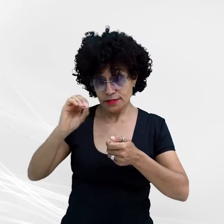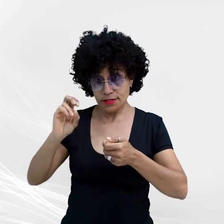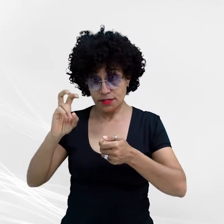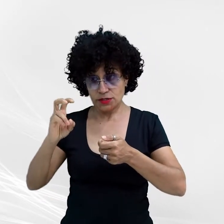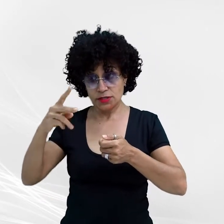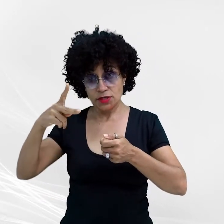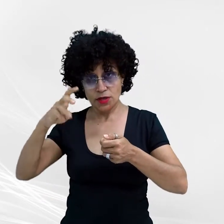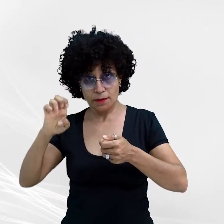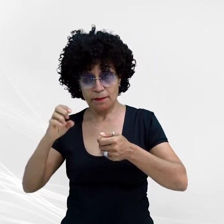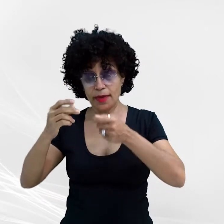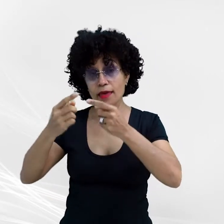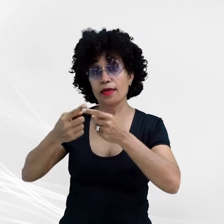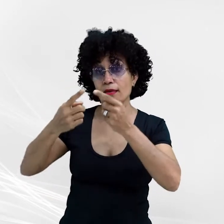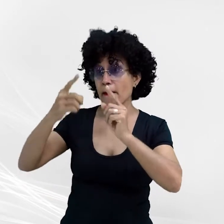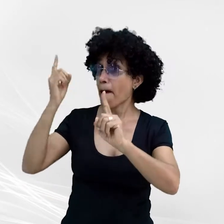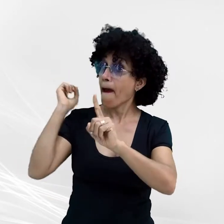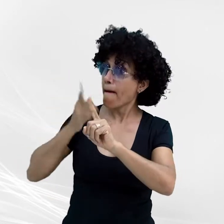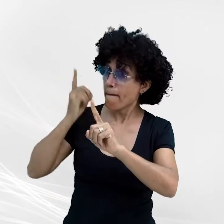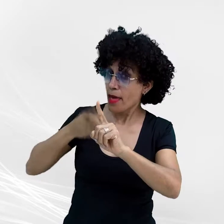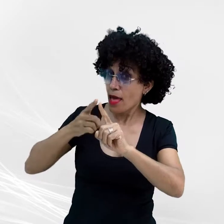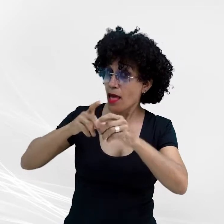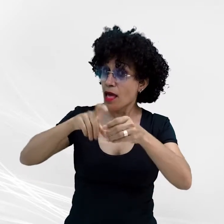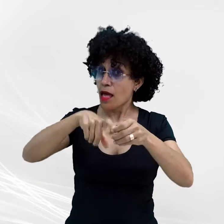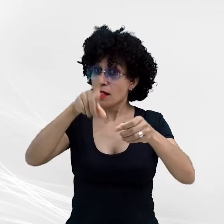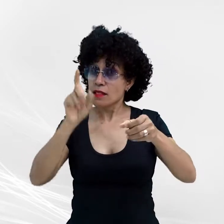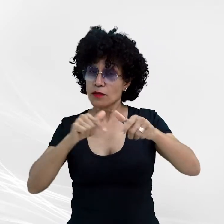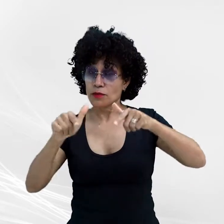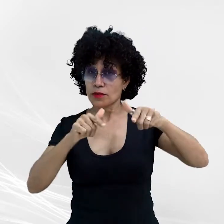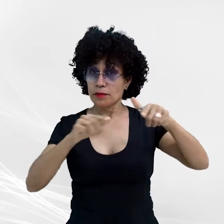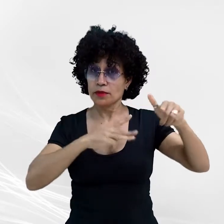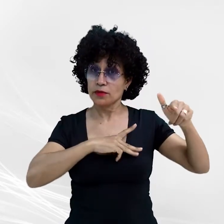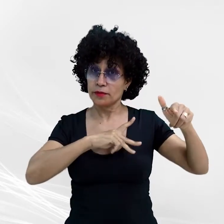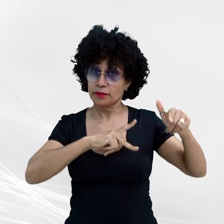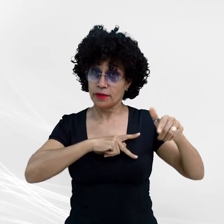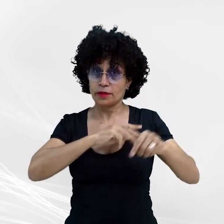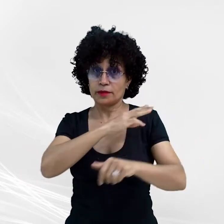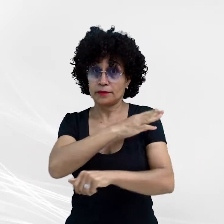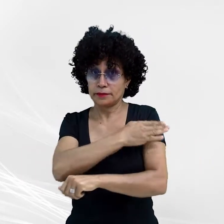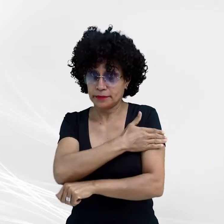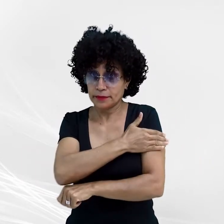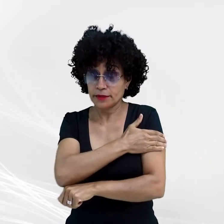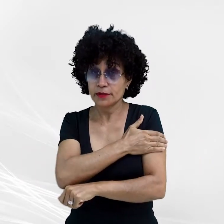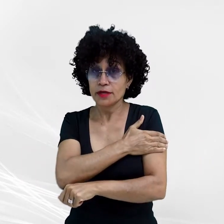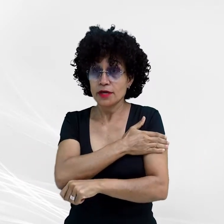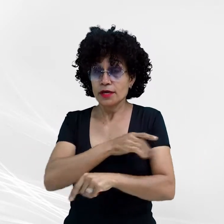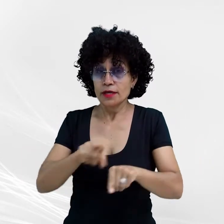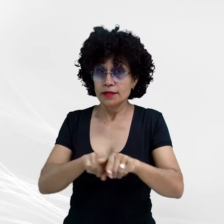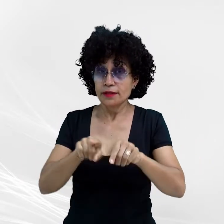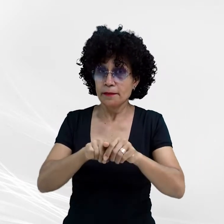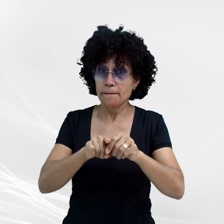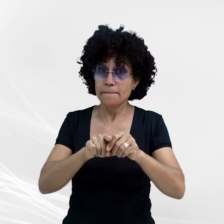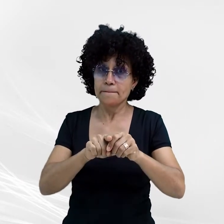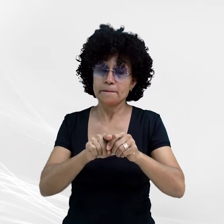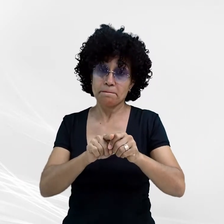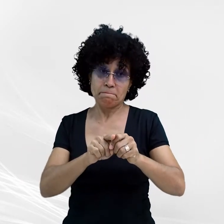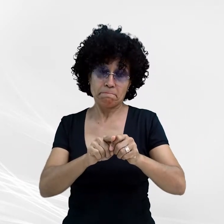é uma ameaça direta à independência funcional dos membros do Ministério Público e, de forma indireta, ao Poder Judiciário.